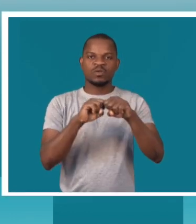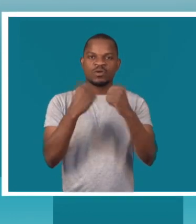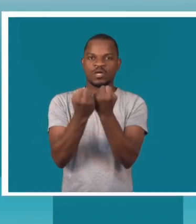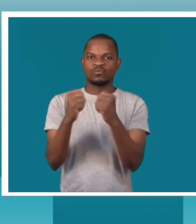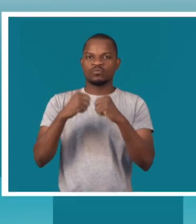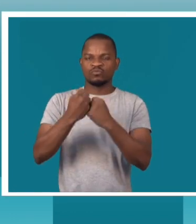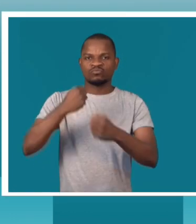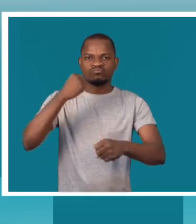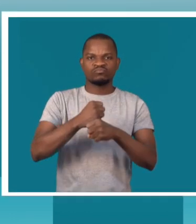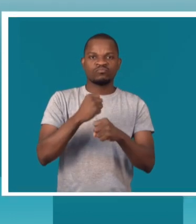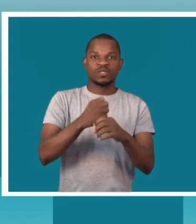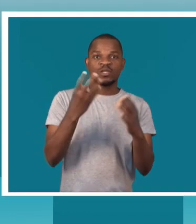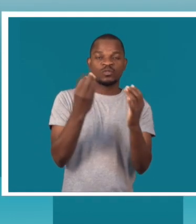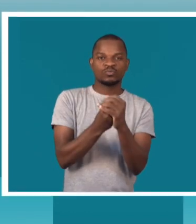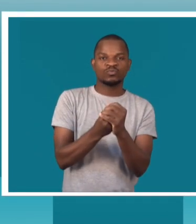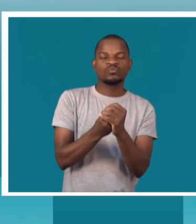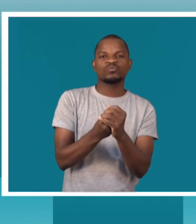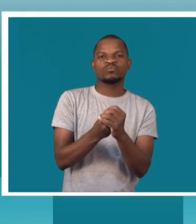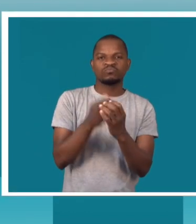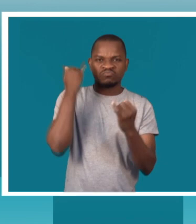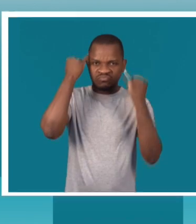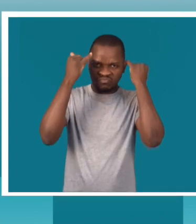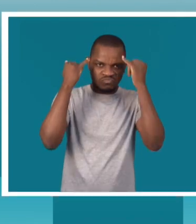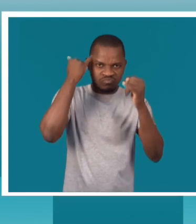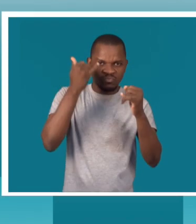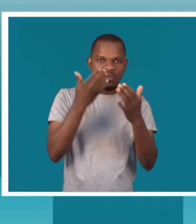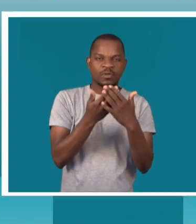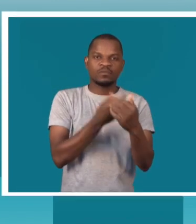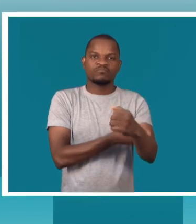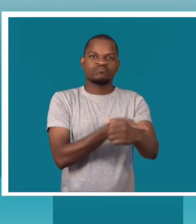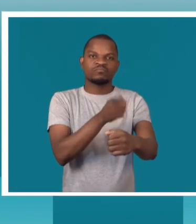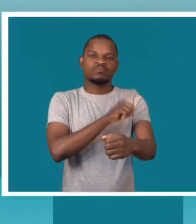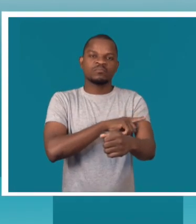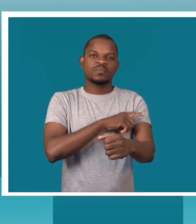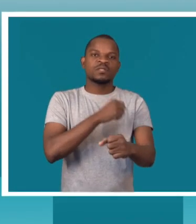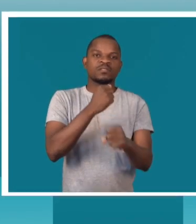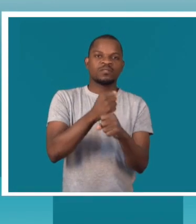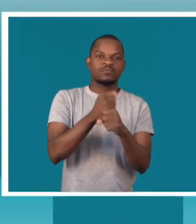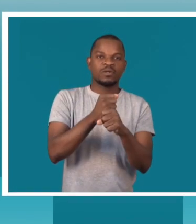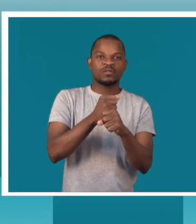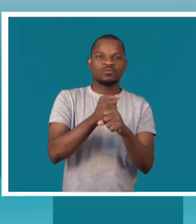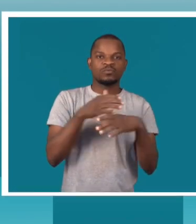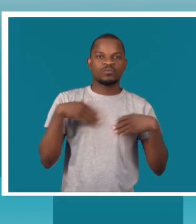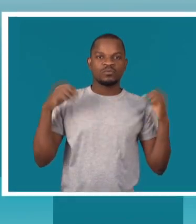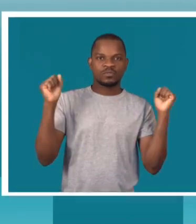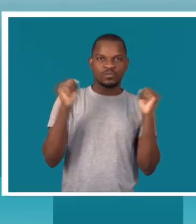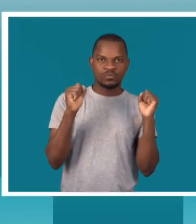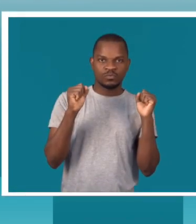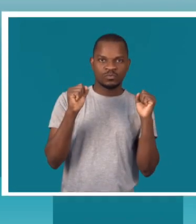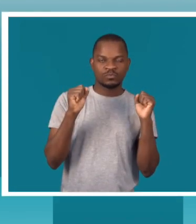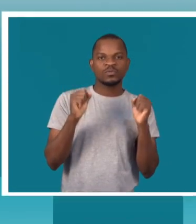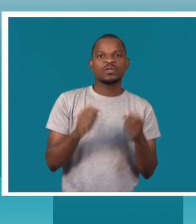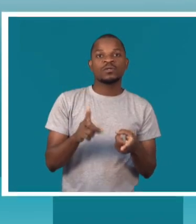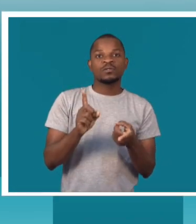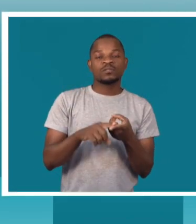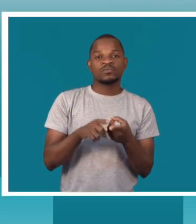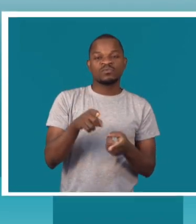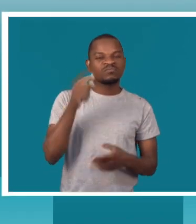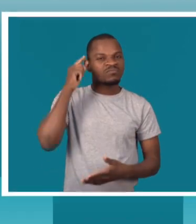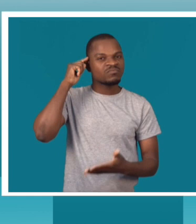diversas atividades e iniciativas para reforçar a sua intervenção na área da saúde. Este ato reflete o compromisso